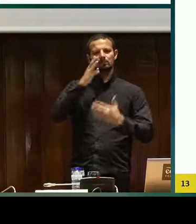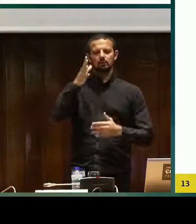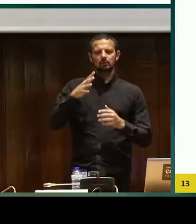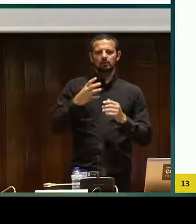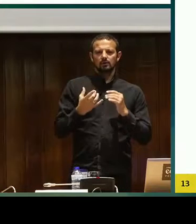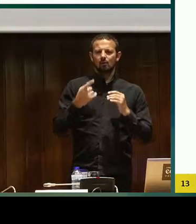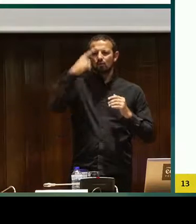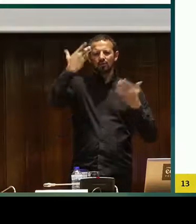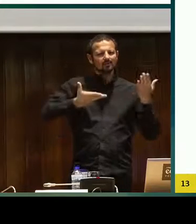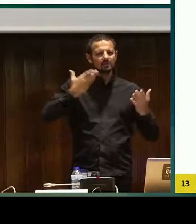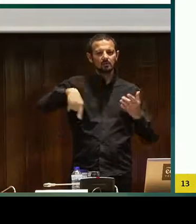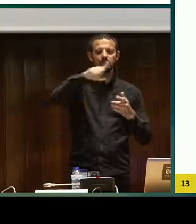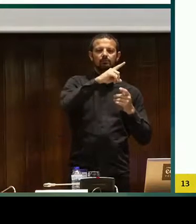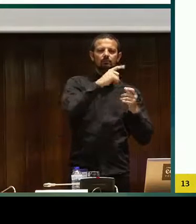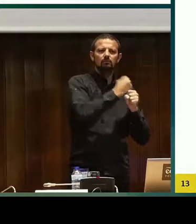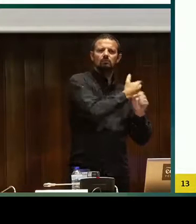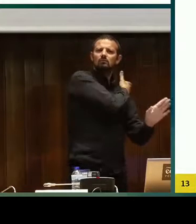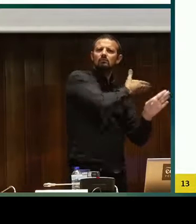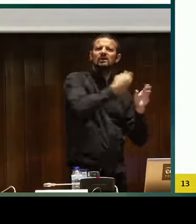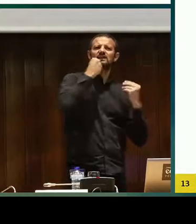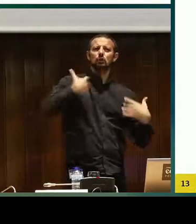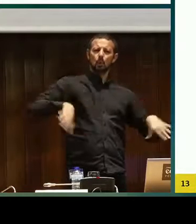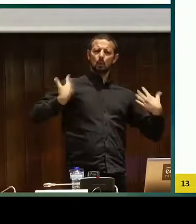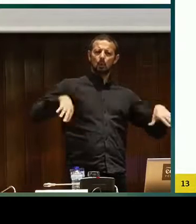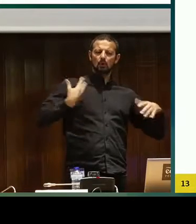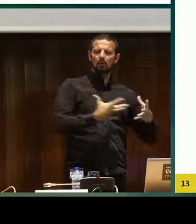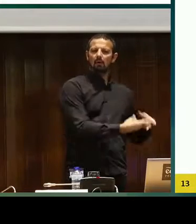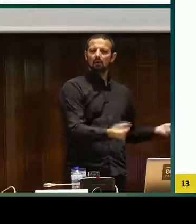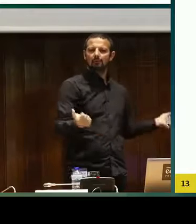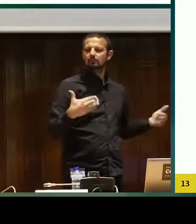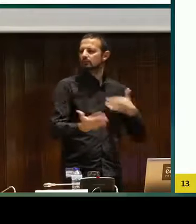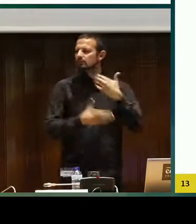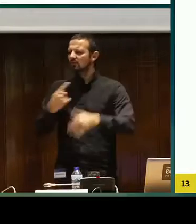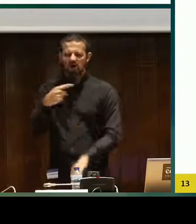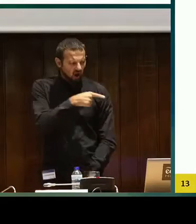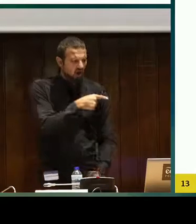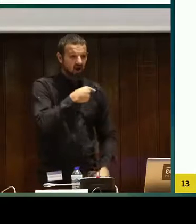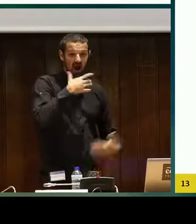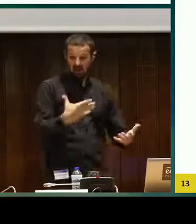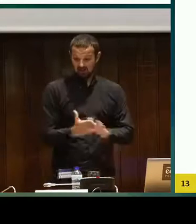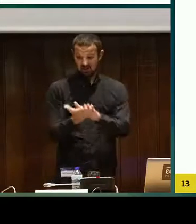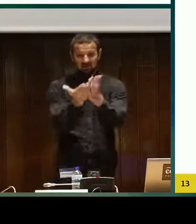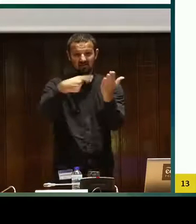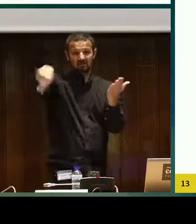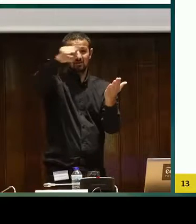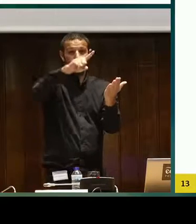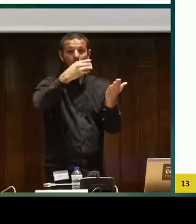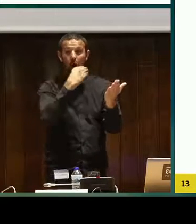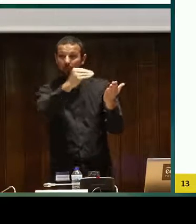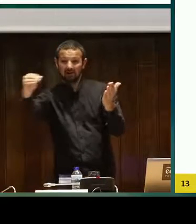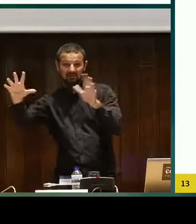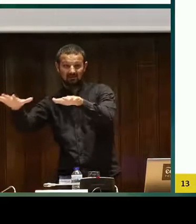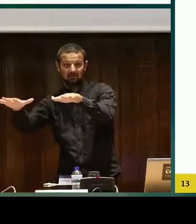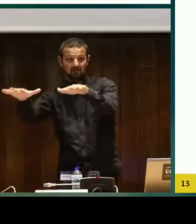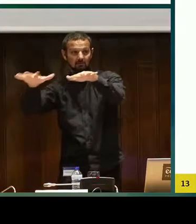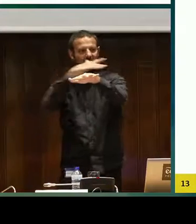Las personas sordas valoramos mucho la cultura y además no hemos tenido acceso a mucha